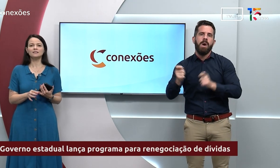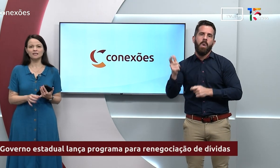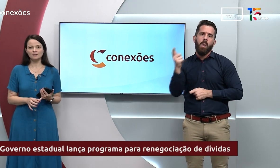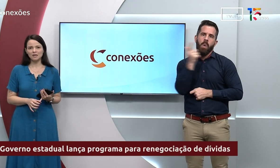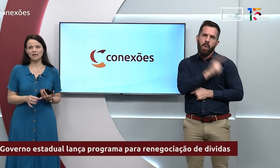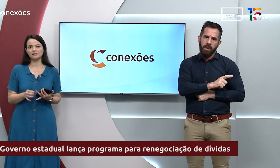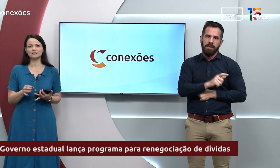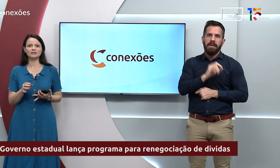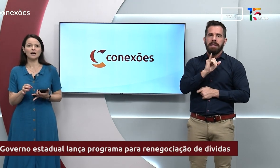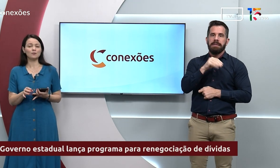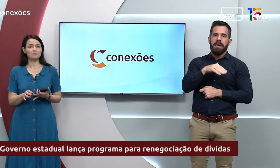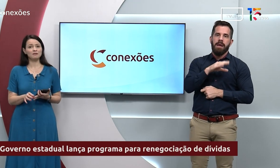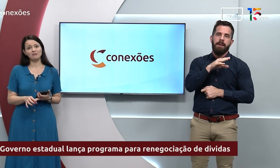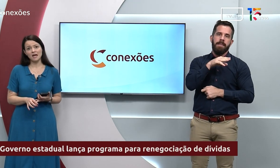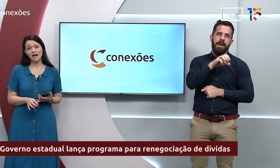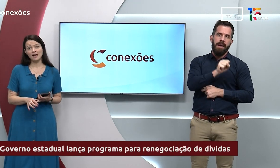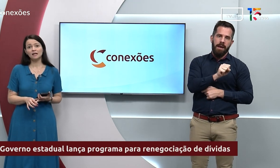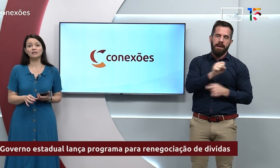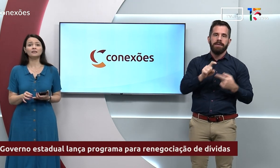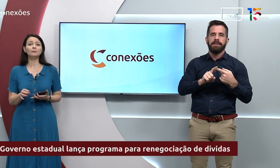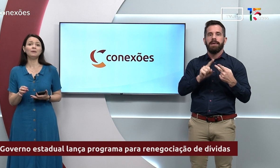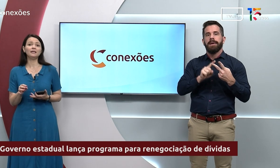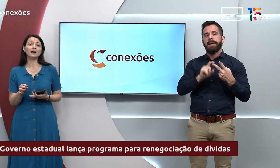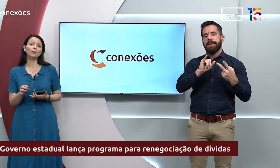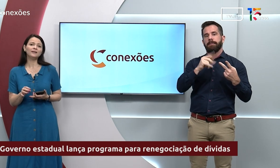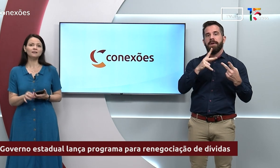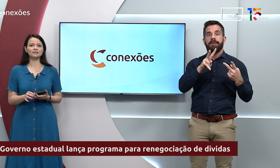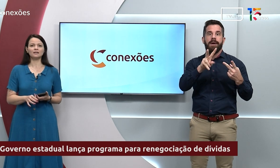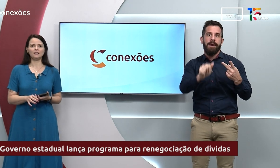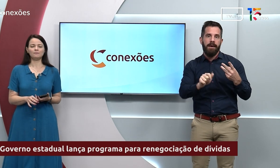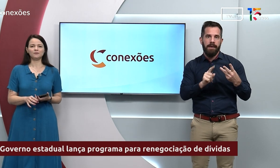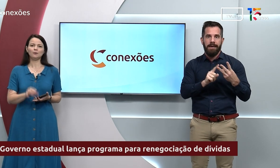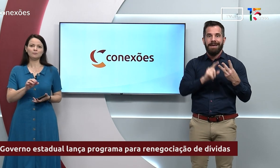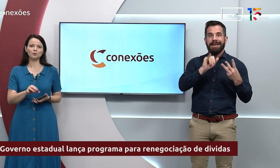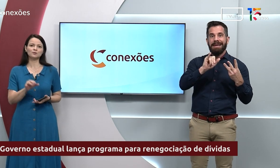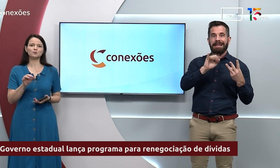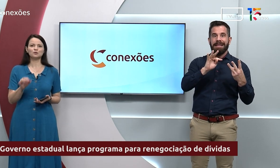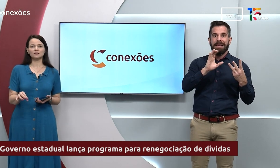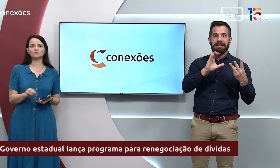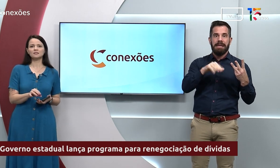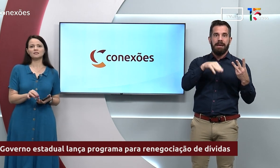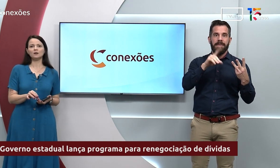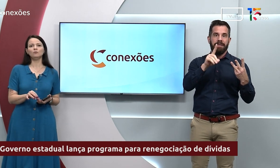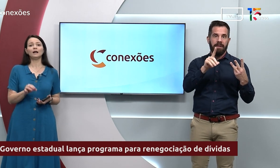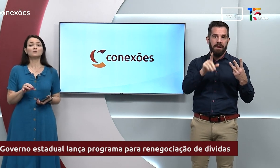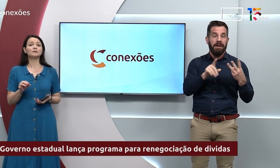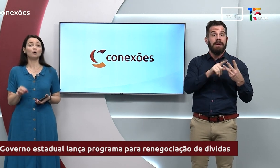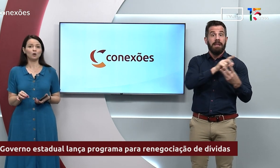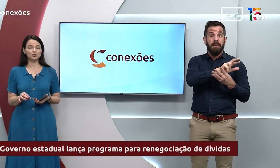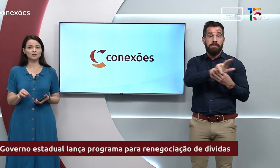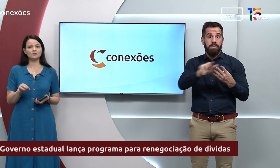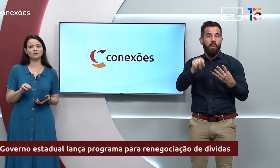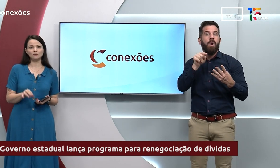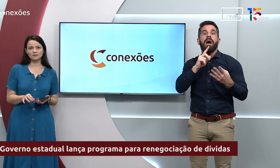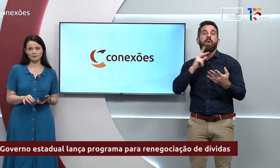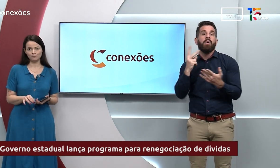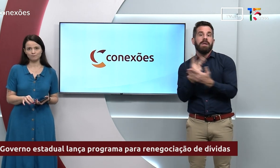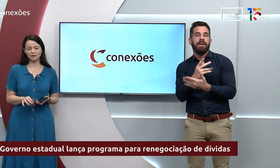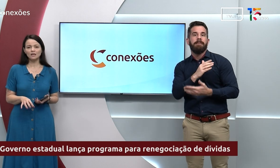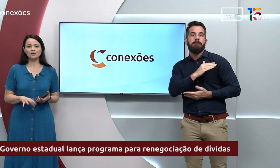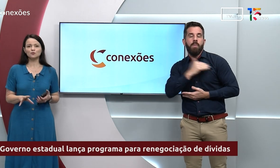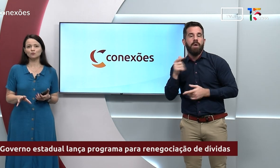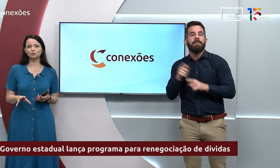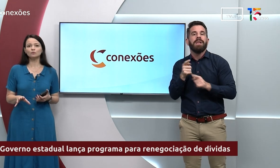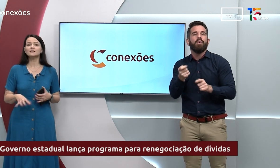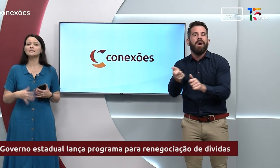a ICMS, ao IPVA e também ao ITCD, que é o Imposto de Transmissão, Causa Mortes e Doação.